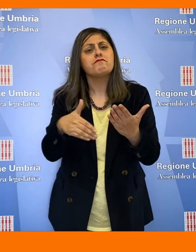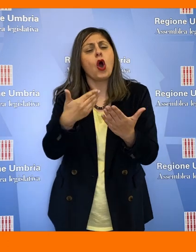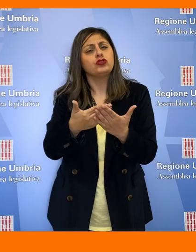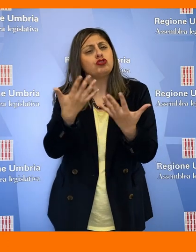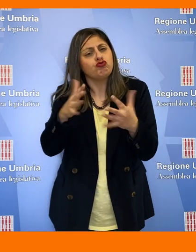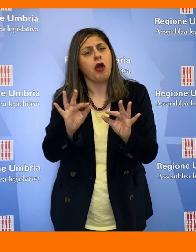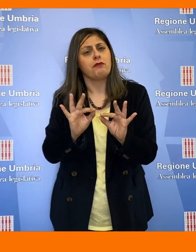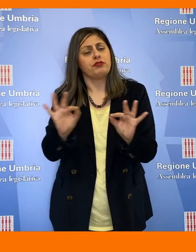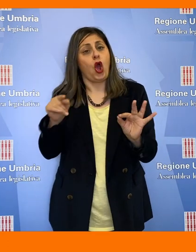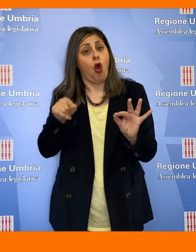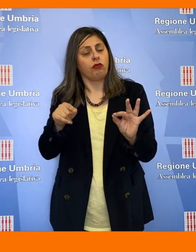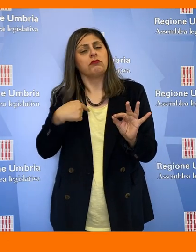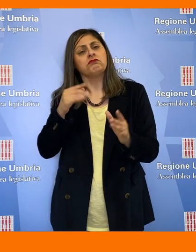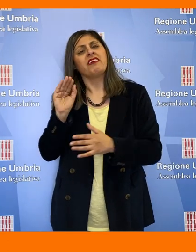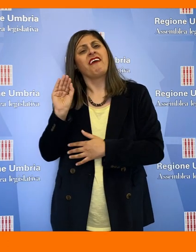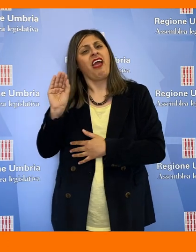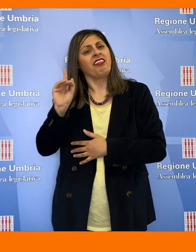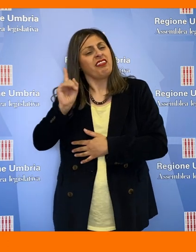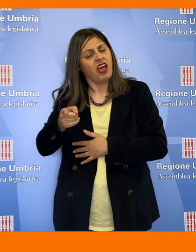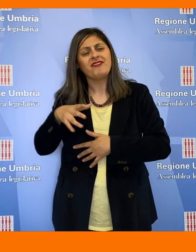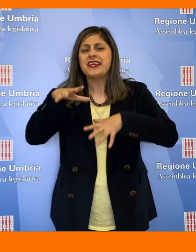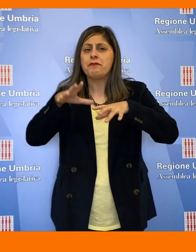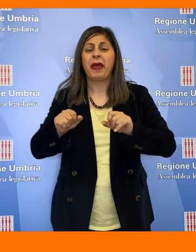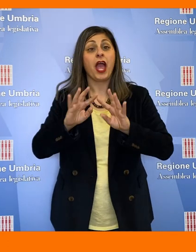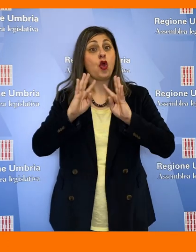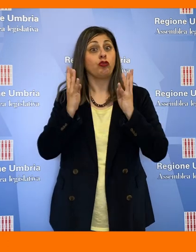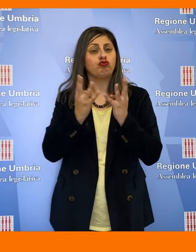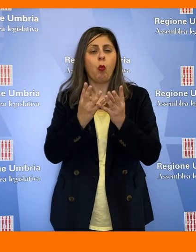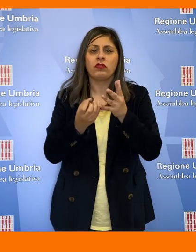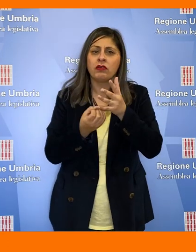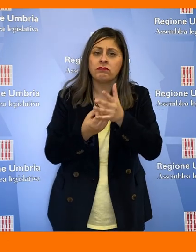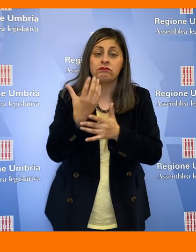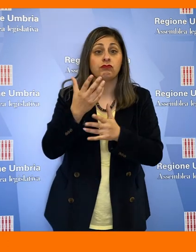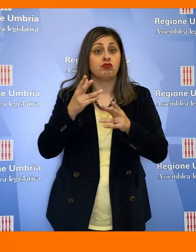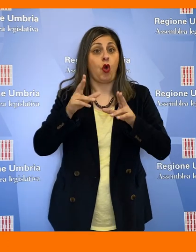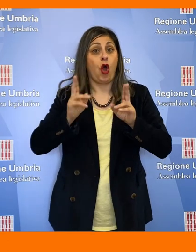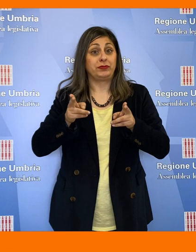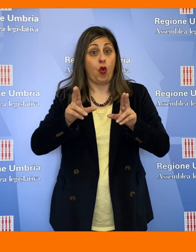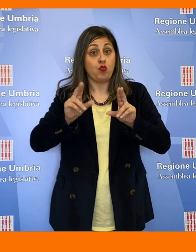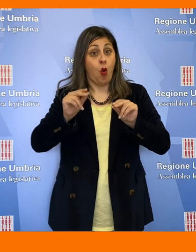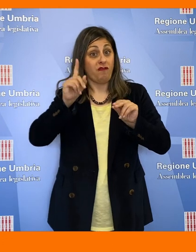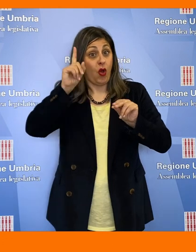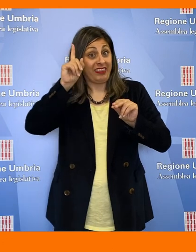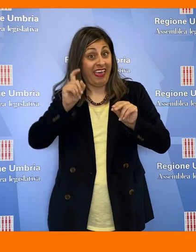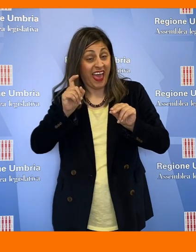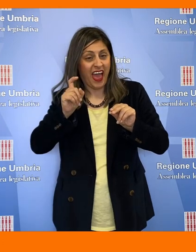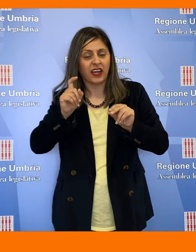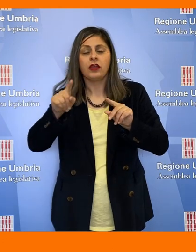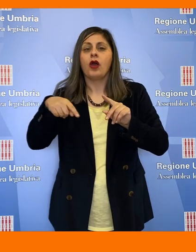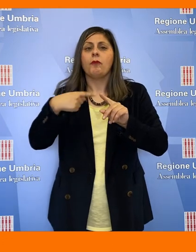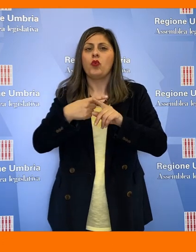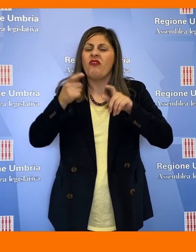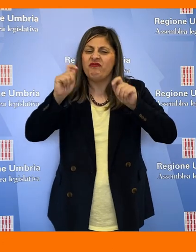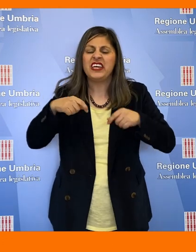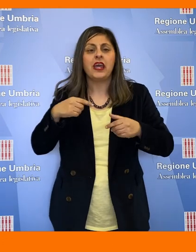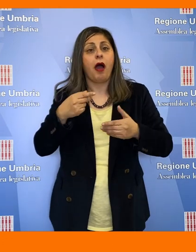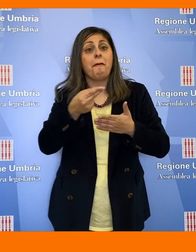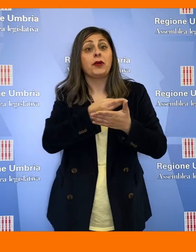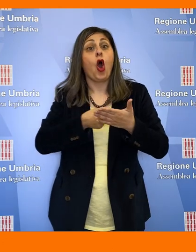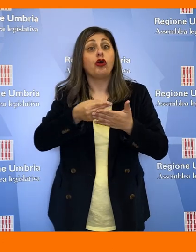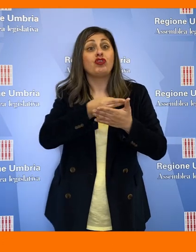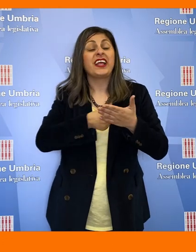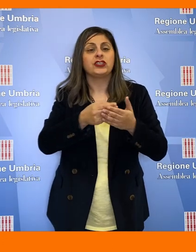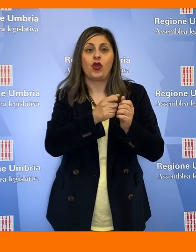noi già presentata con cui chiederemo l'impegno della Giunta a realizzare il nuovo ospedale di Terni, l'immediato avvio della